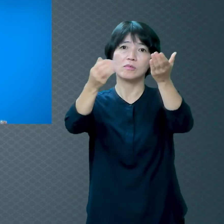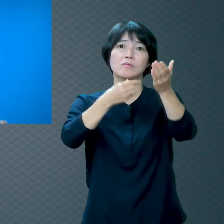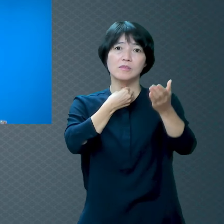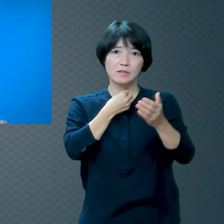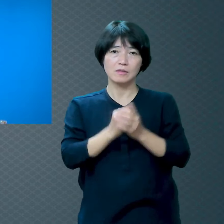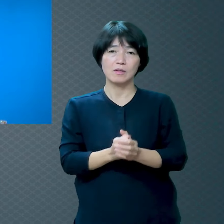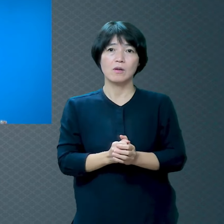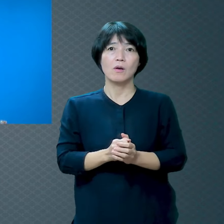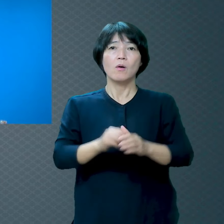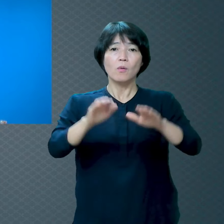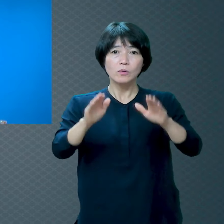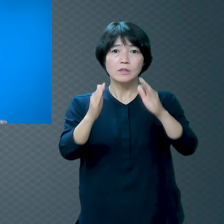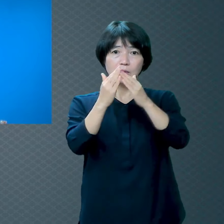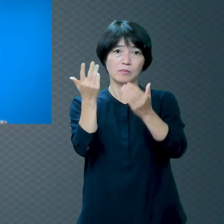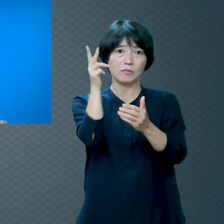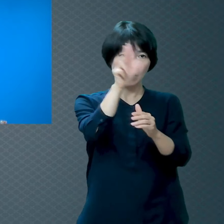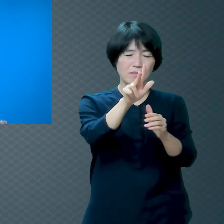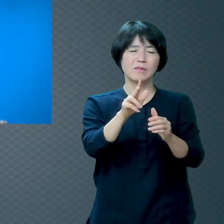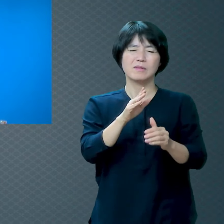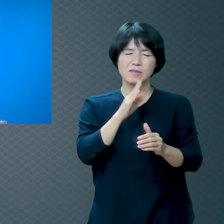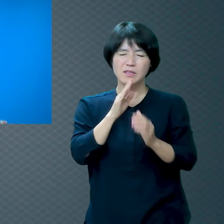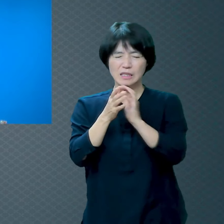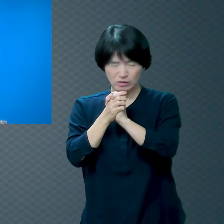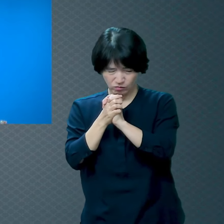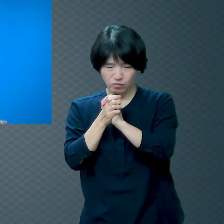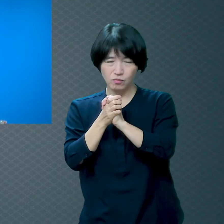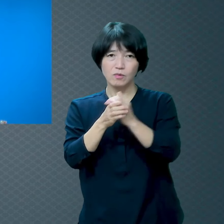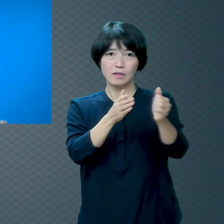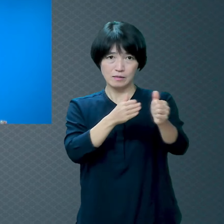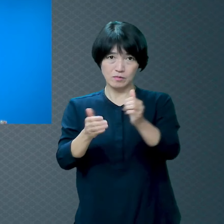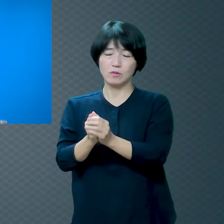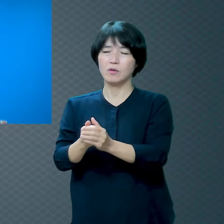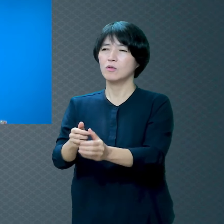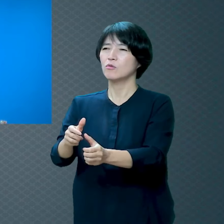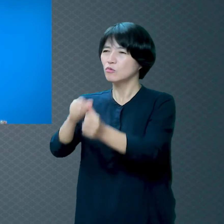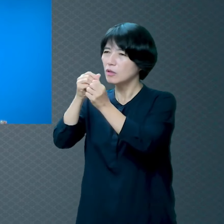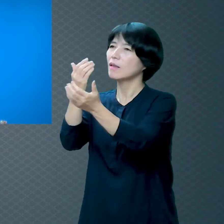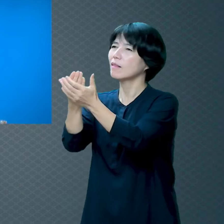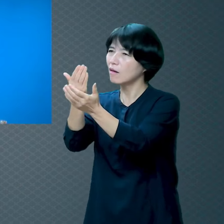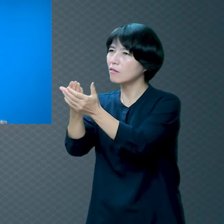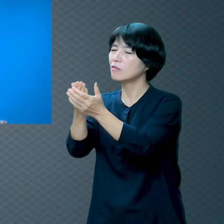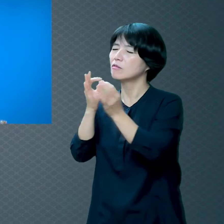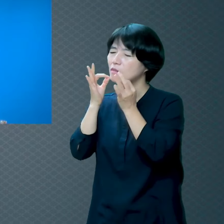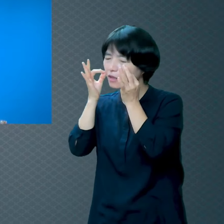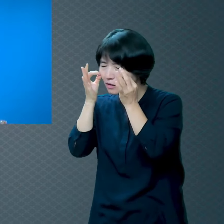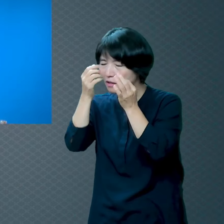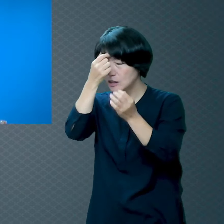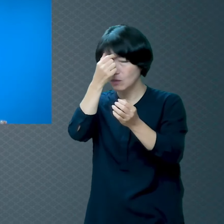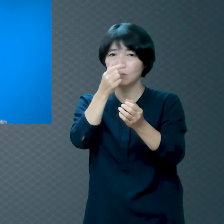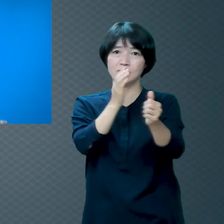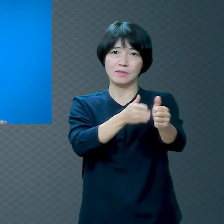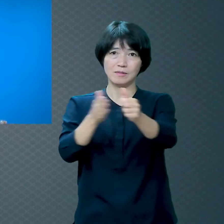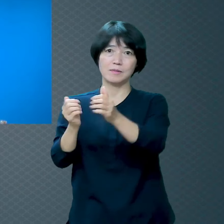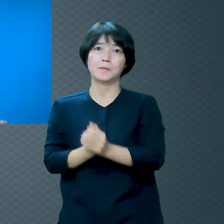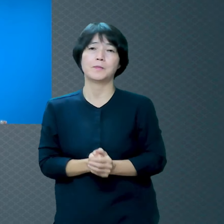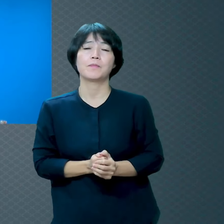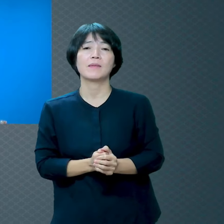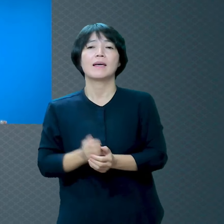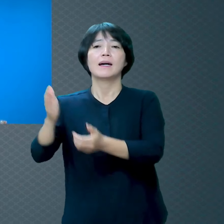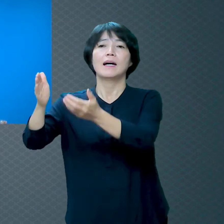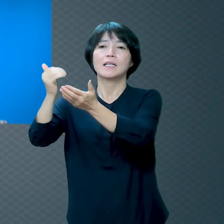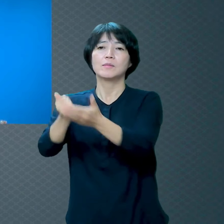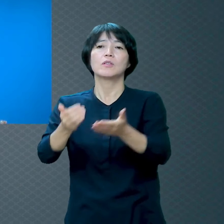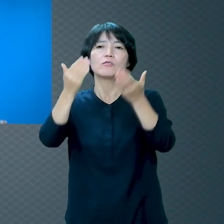꼭 기도하셔요 하나님 저 좀 구원해 주십시오 하나님이 말씀하신 영원한 즐거움